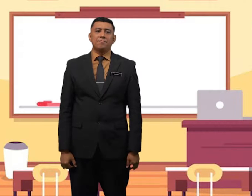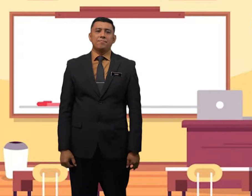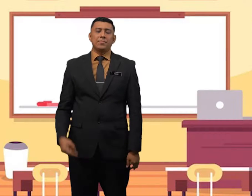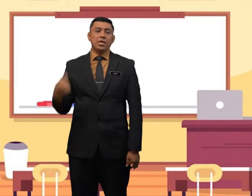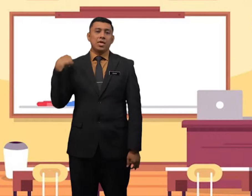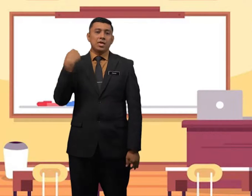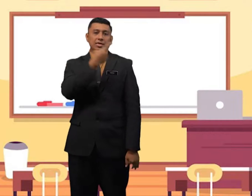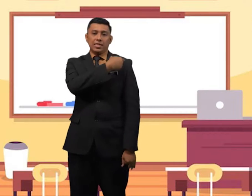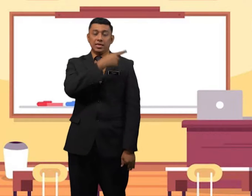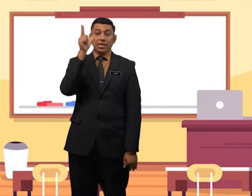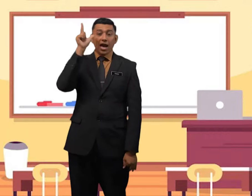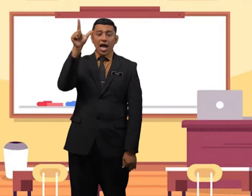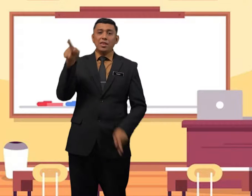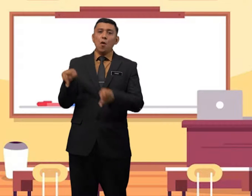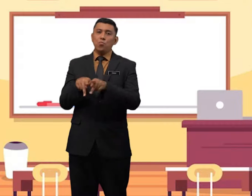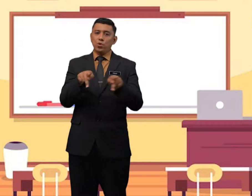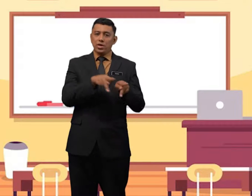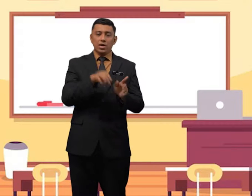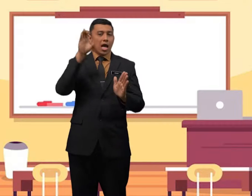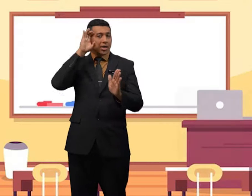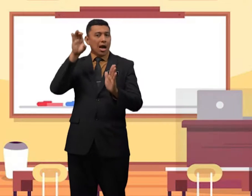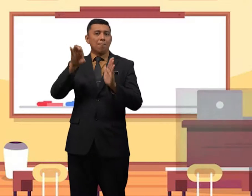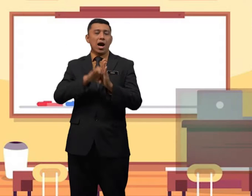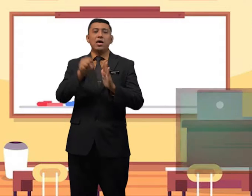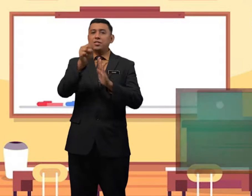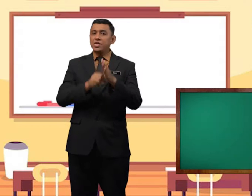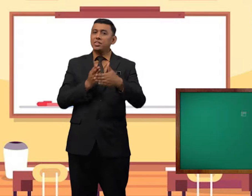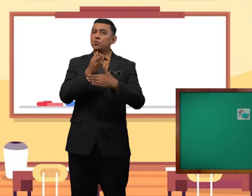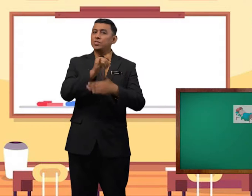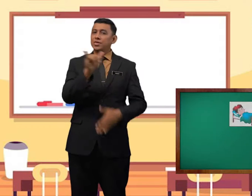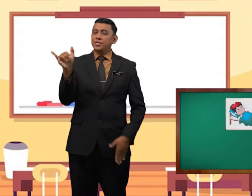Kita lihat pula gambar seterusnya.